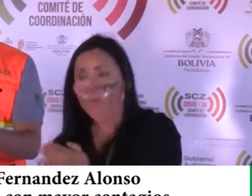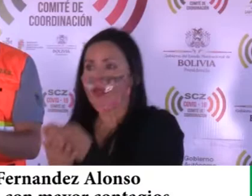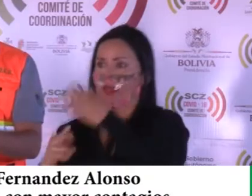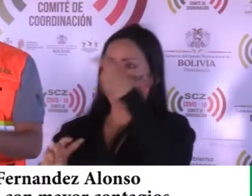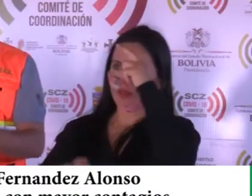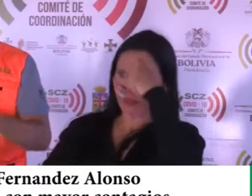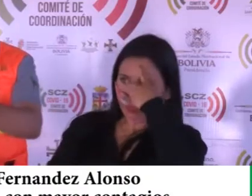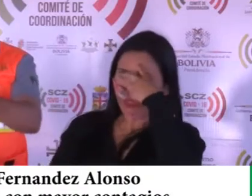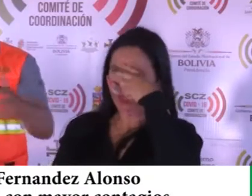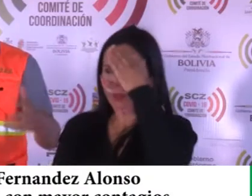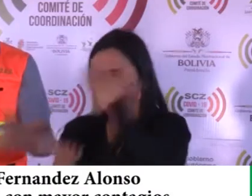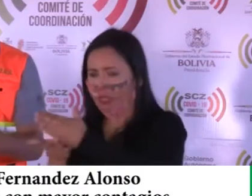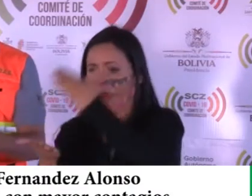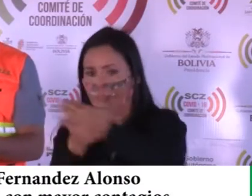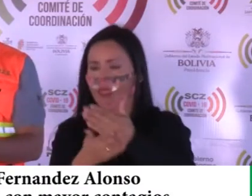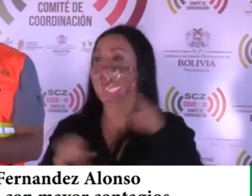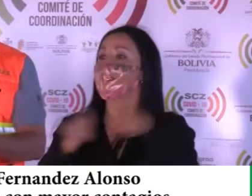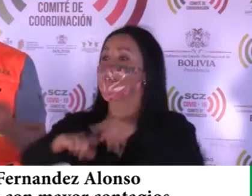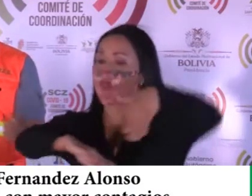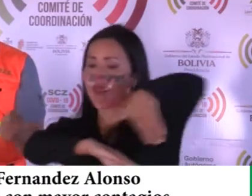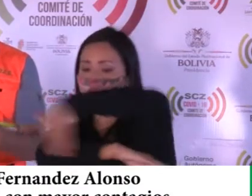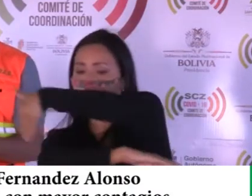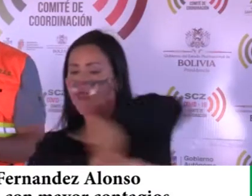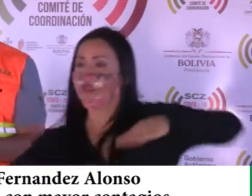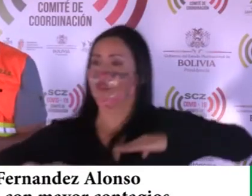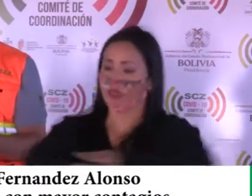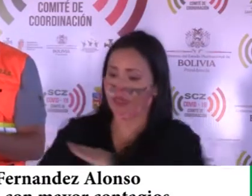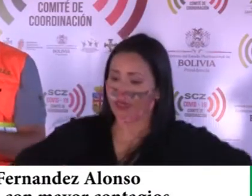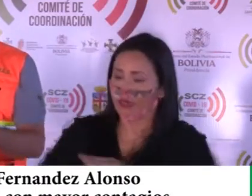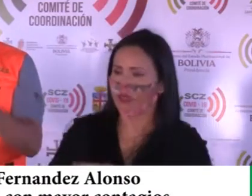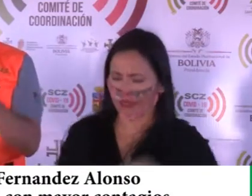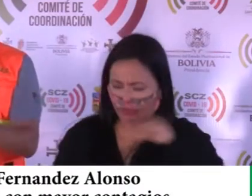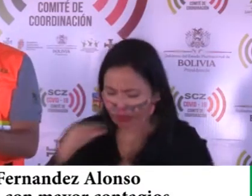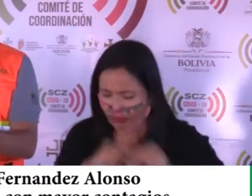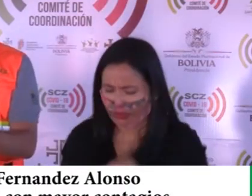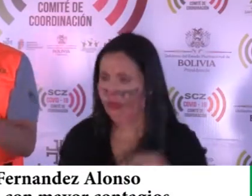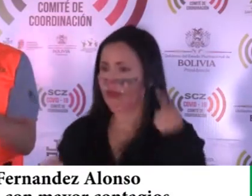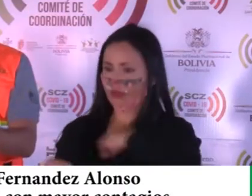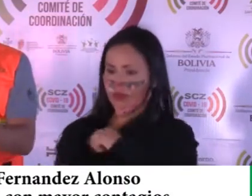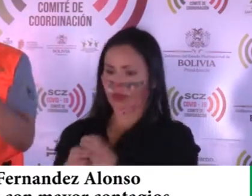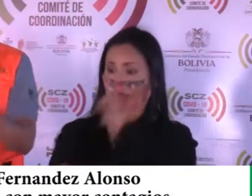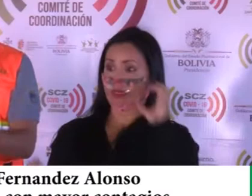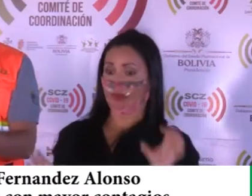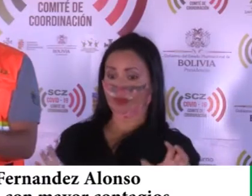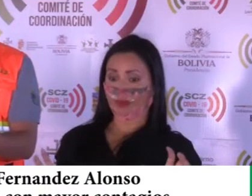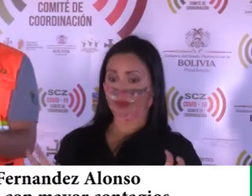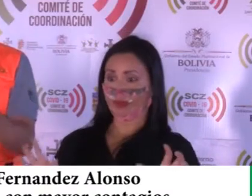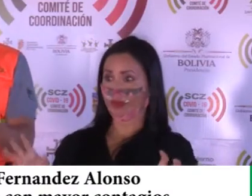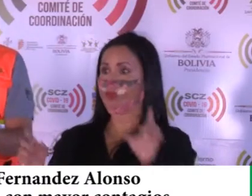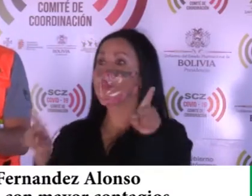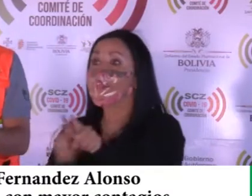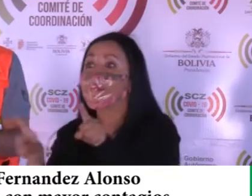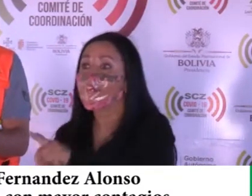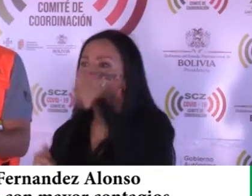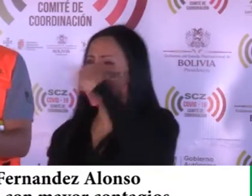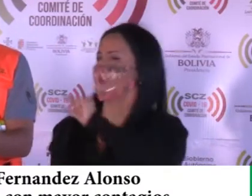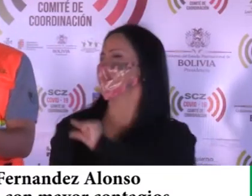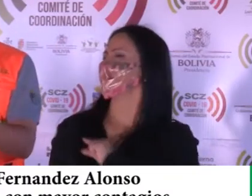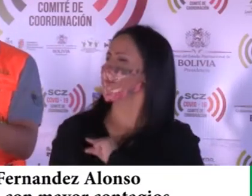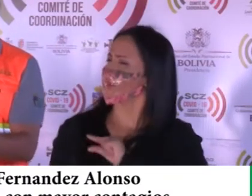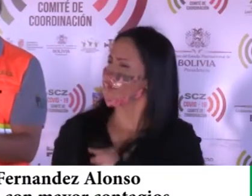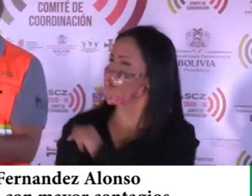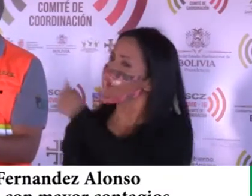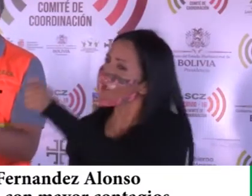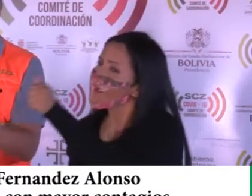el virus, desinfectando las calles y avenidas con este producto que aplicamos, también lo usamos, lo utilizamos para generar conciencia,